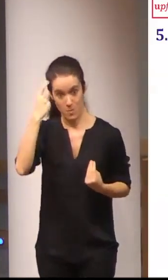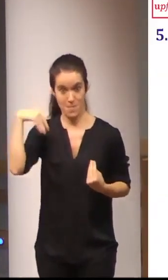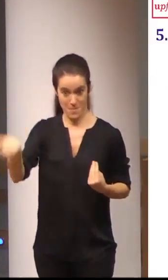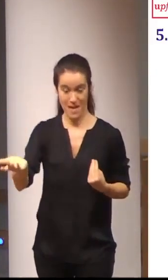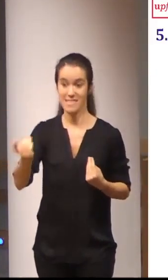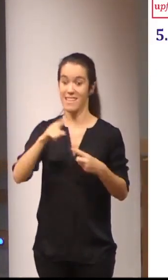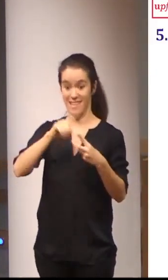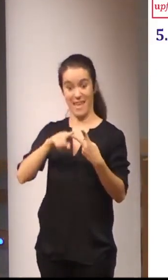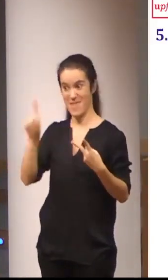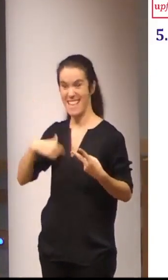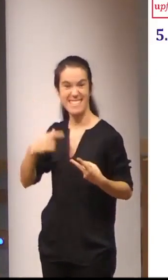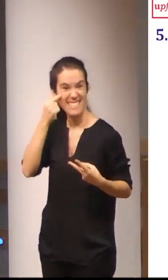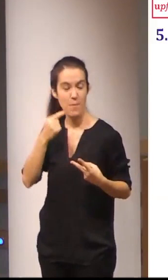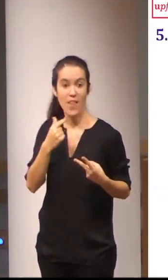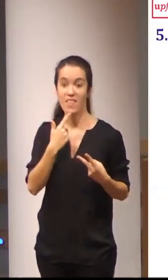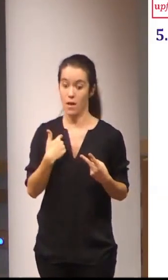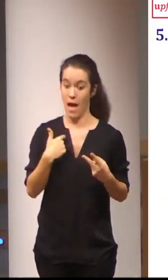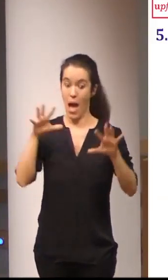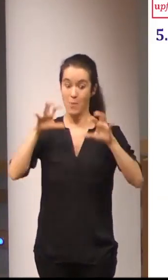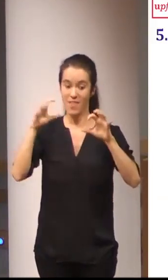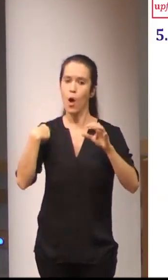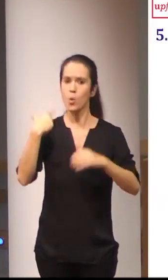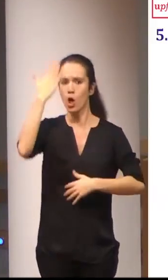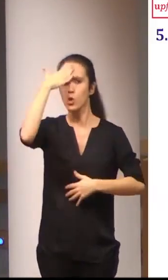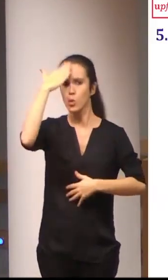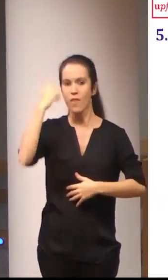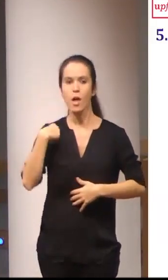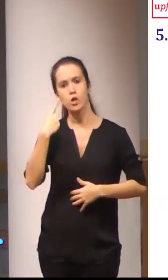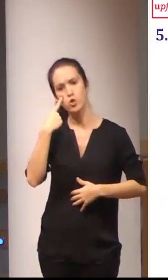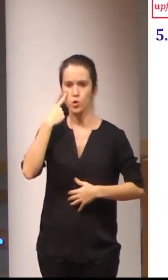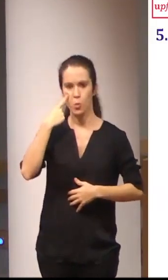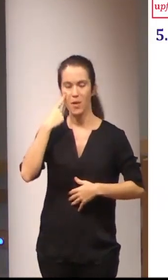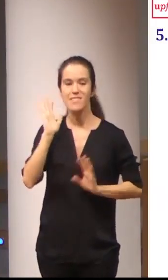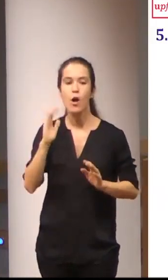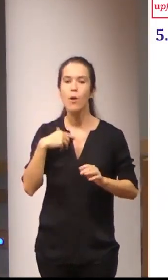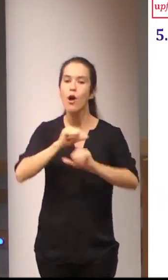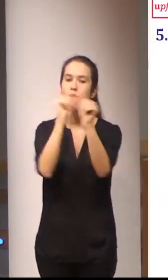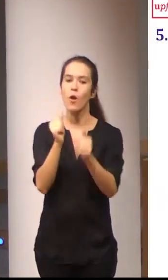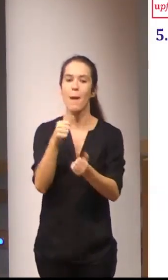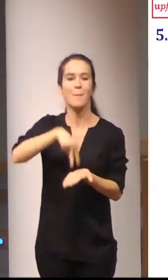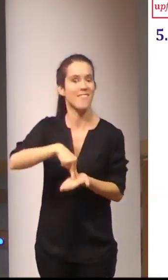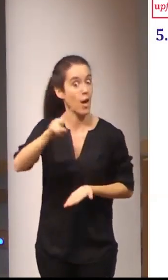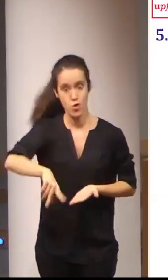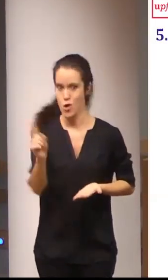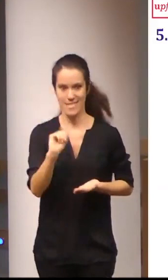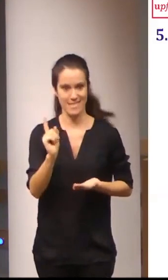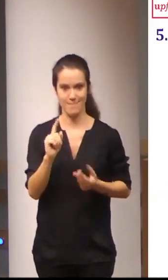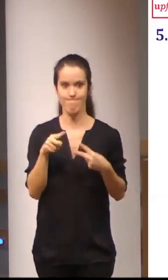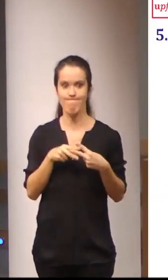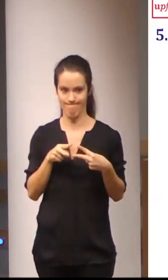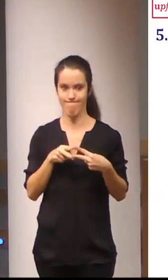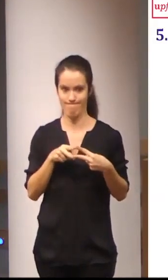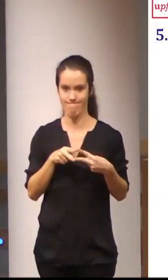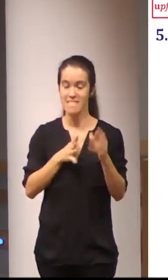comentaba Gemma estará tutorizado y supervisado en un formato no presencial es entonces cuando nos podemos